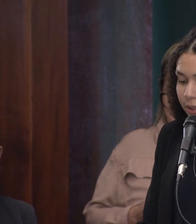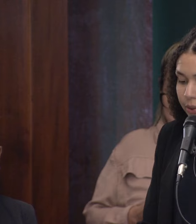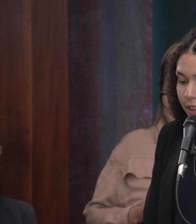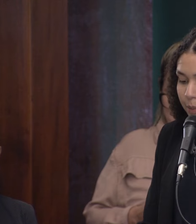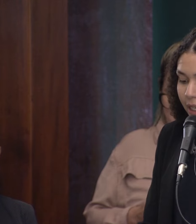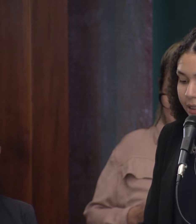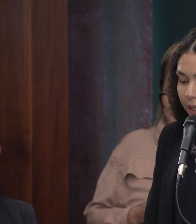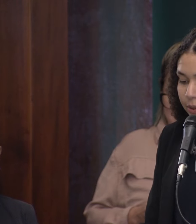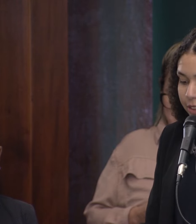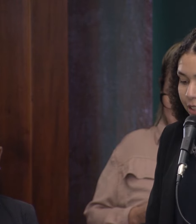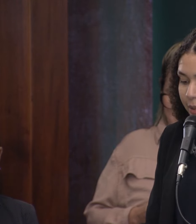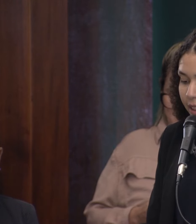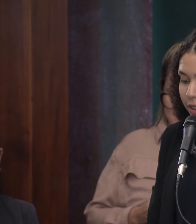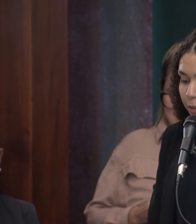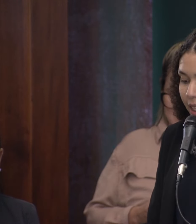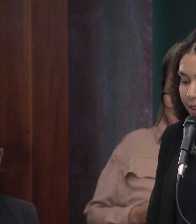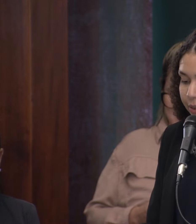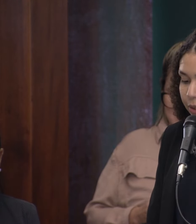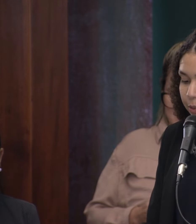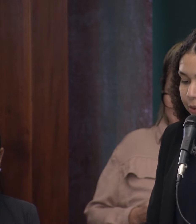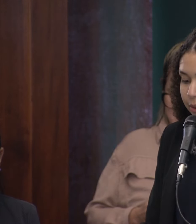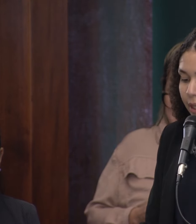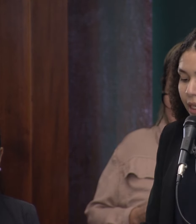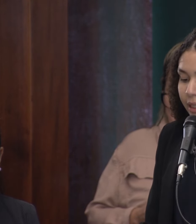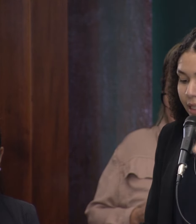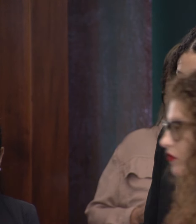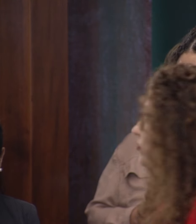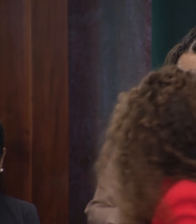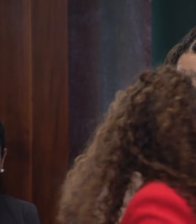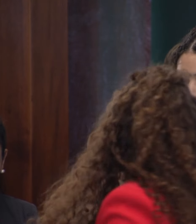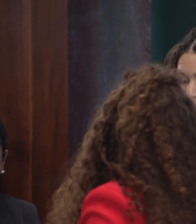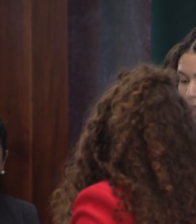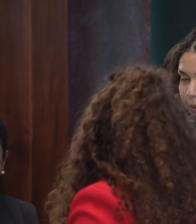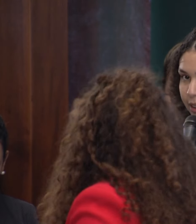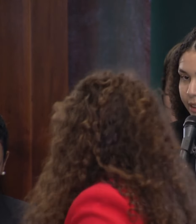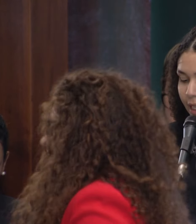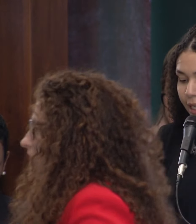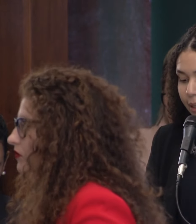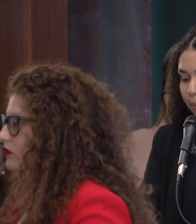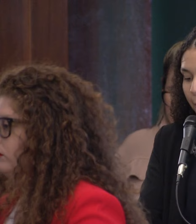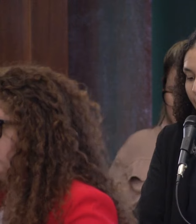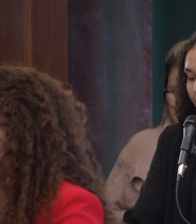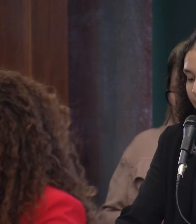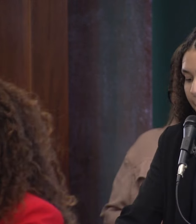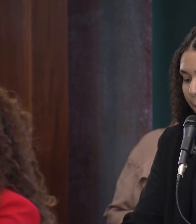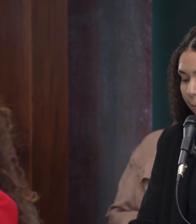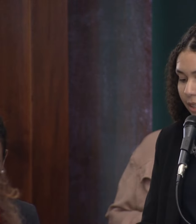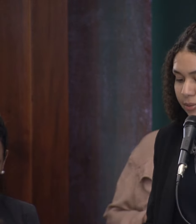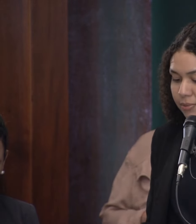importantes lutas para a saúde feminina no Brasil e no mundo. Tema em que este prêmio se insere.